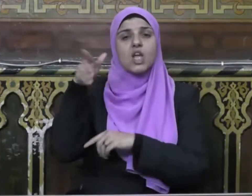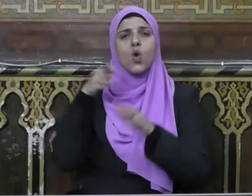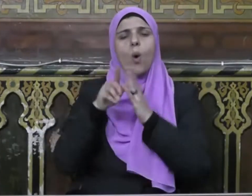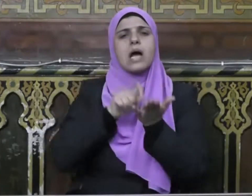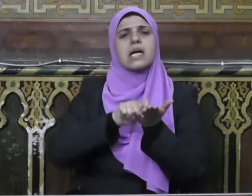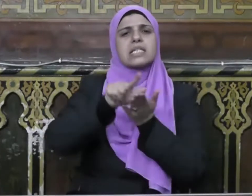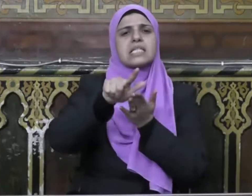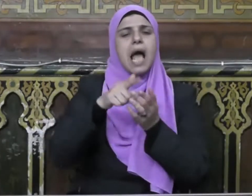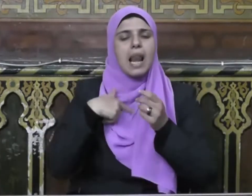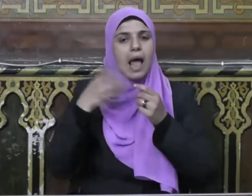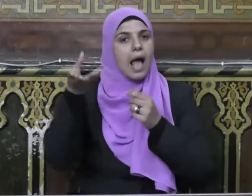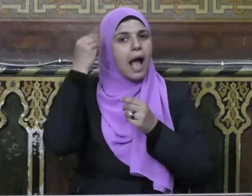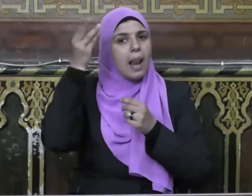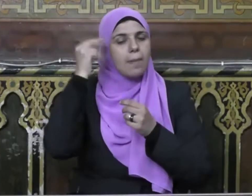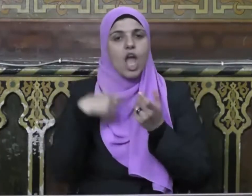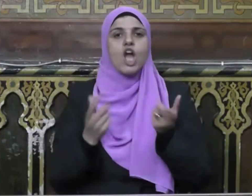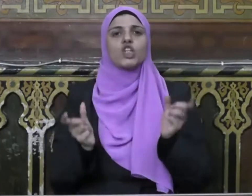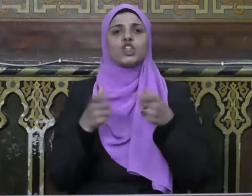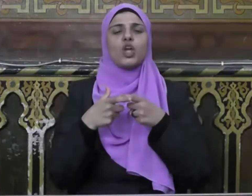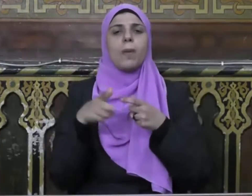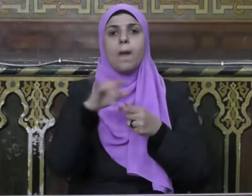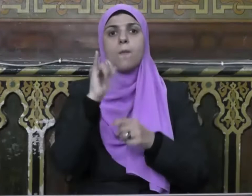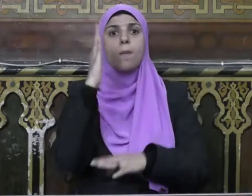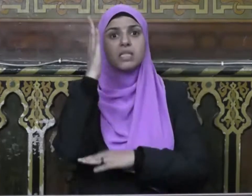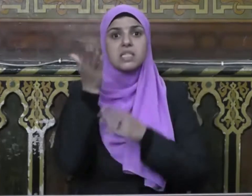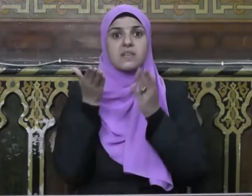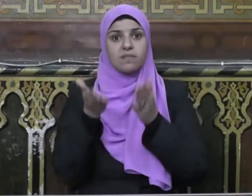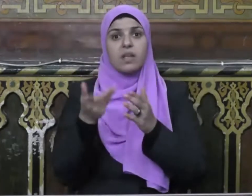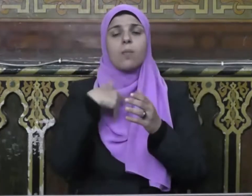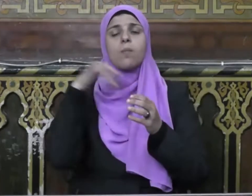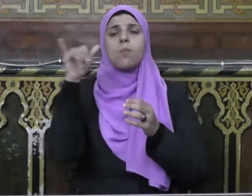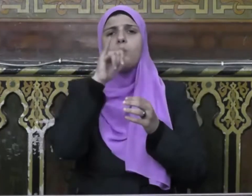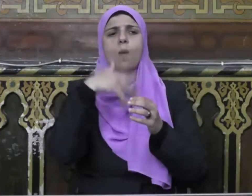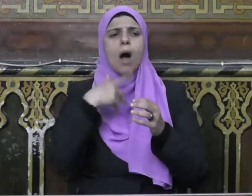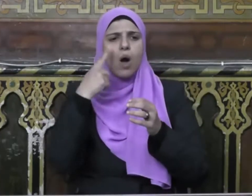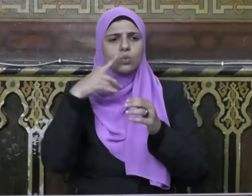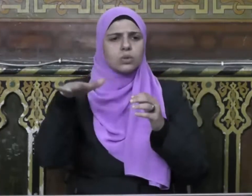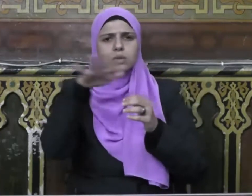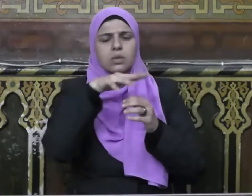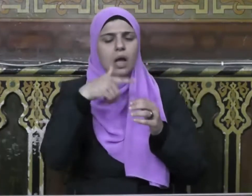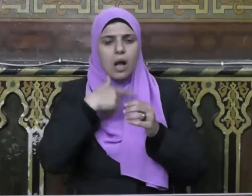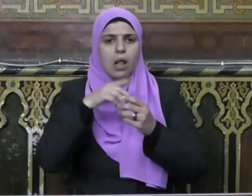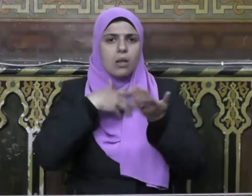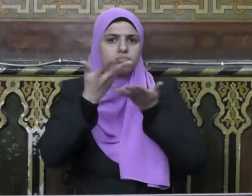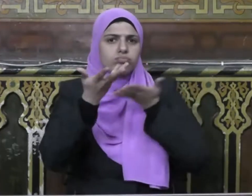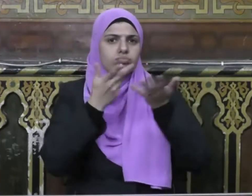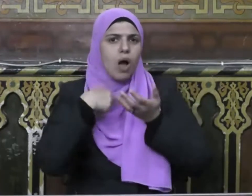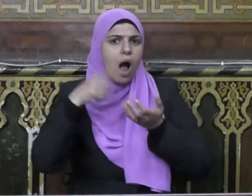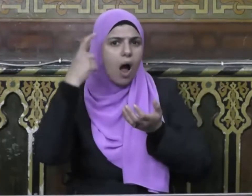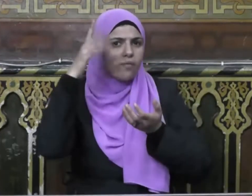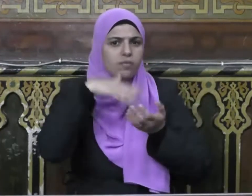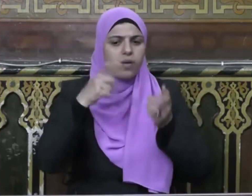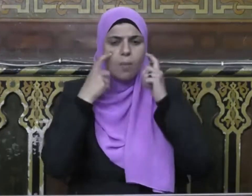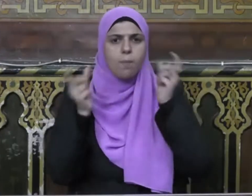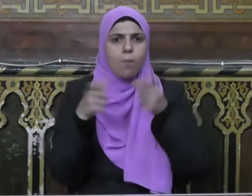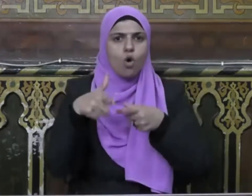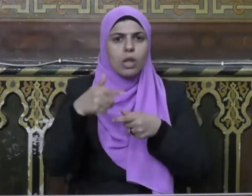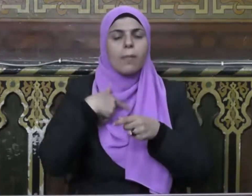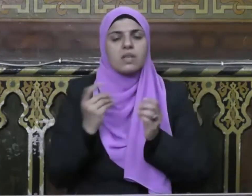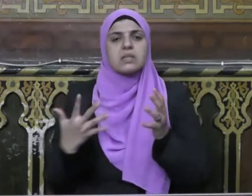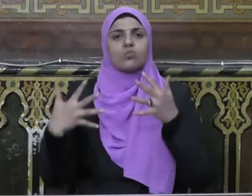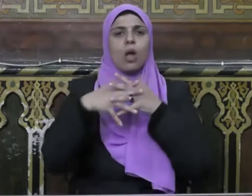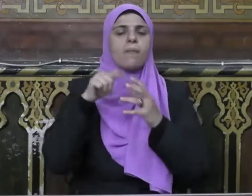رسالته العلمية والاجتماعية التي ترسي الثوابت والقيم في المجتمع